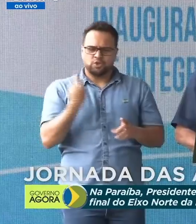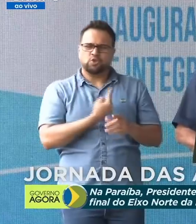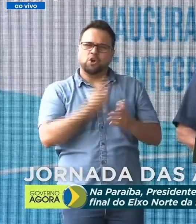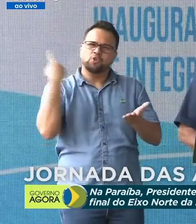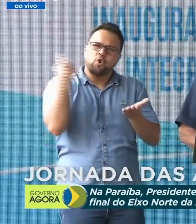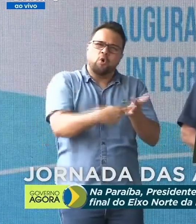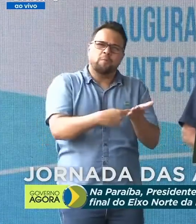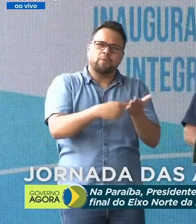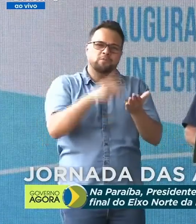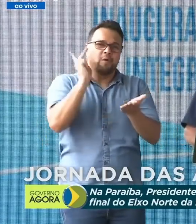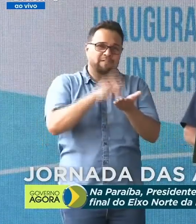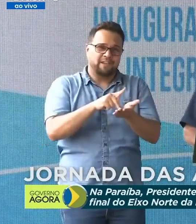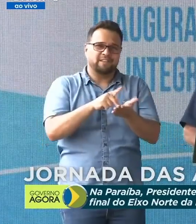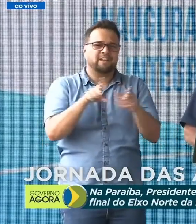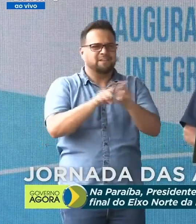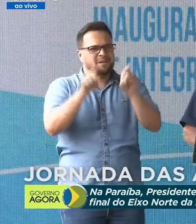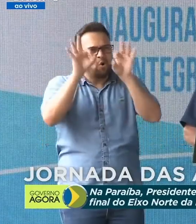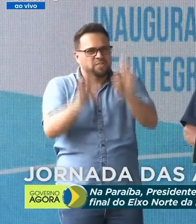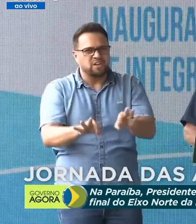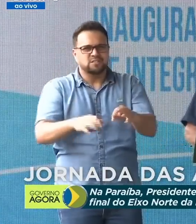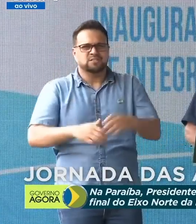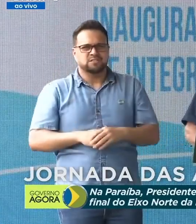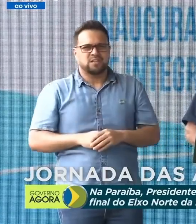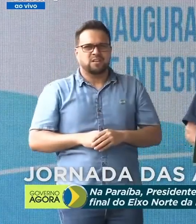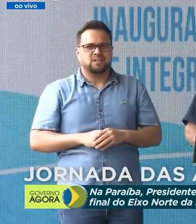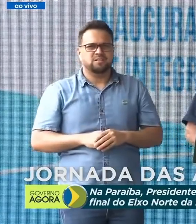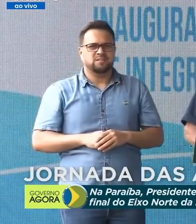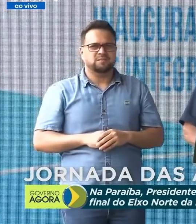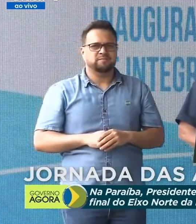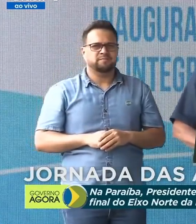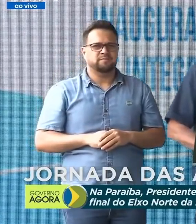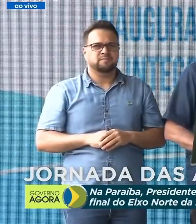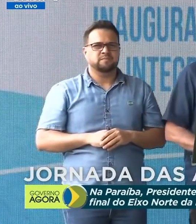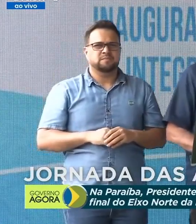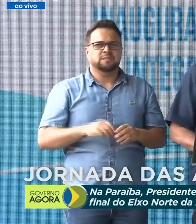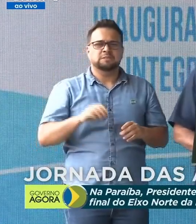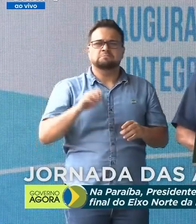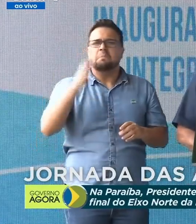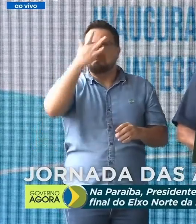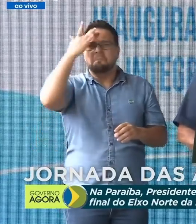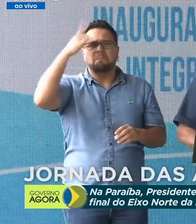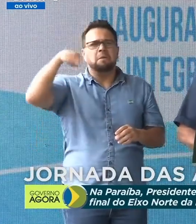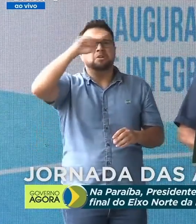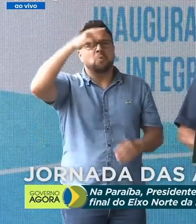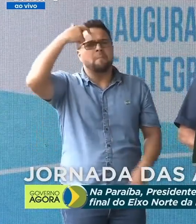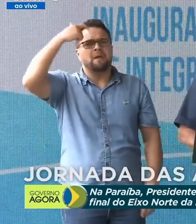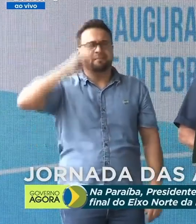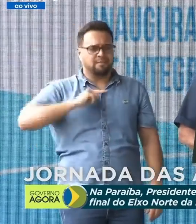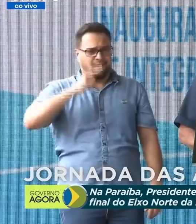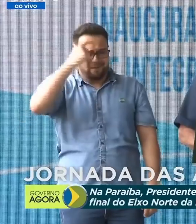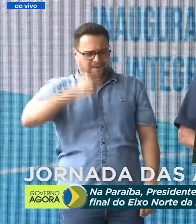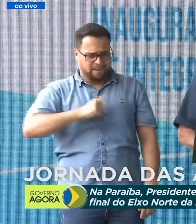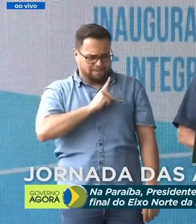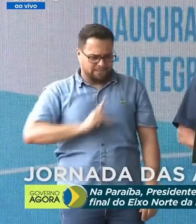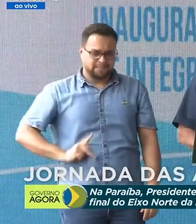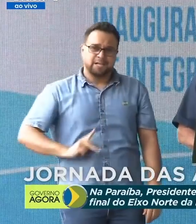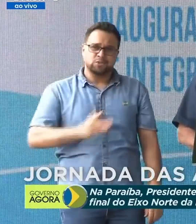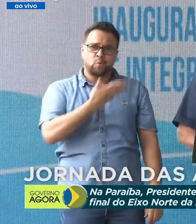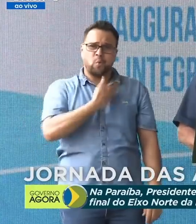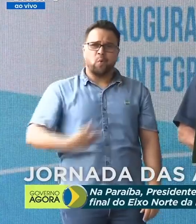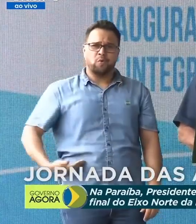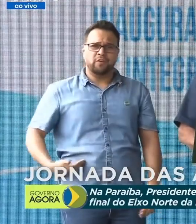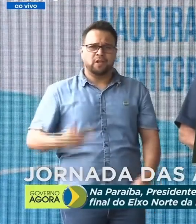verdade, com a honestidade. Quem podia esperar o dia? Temos um presidente e um governo